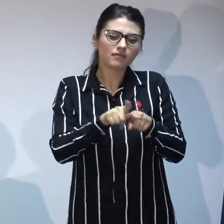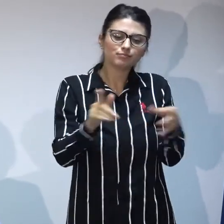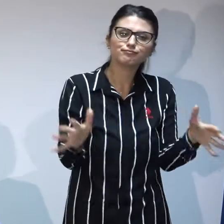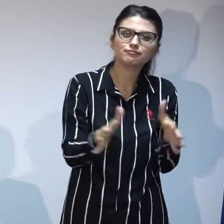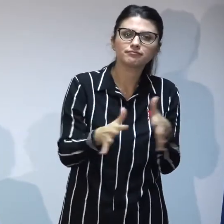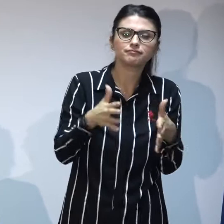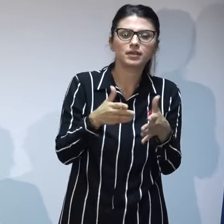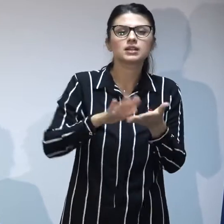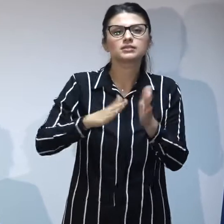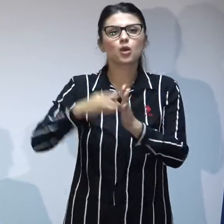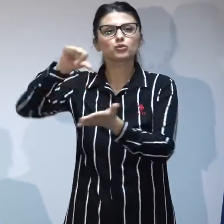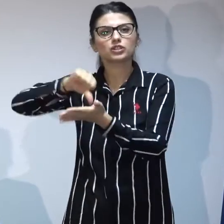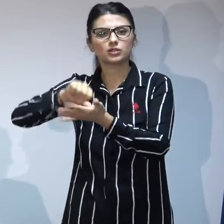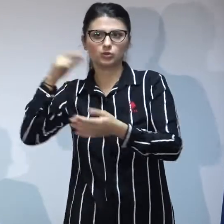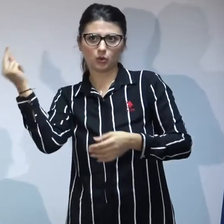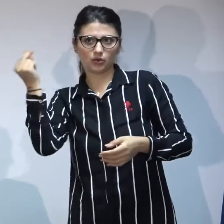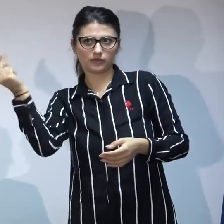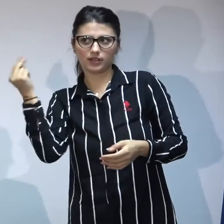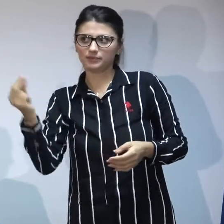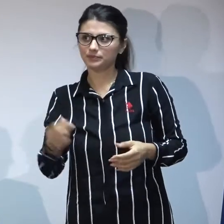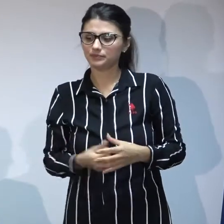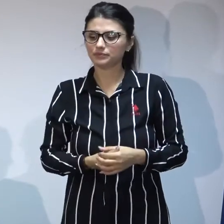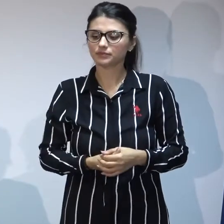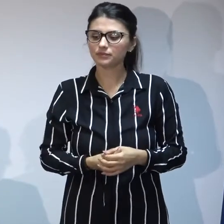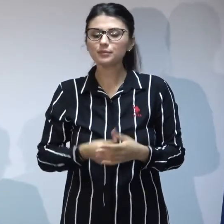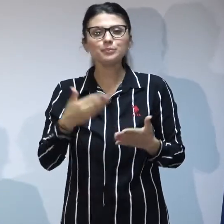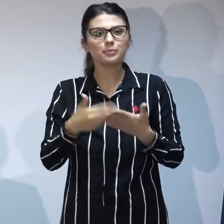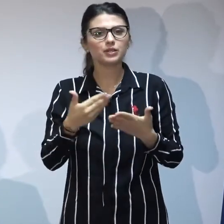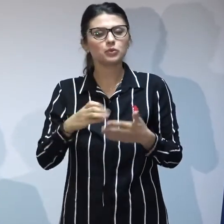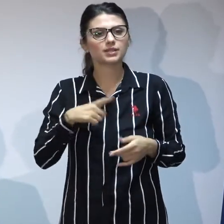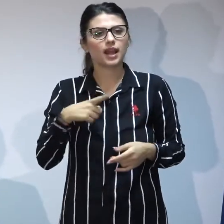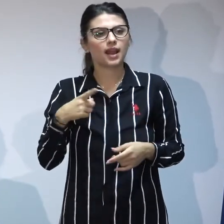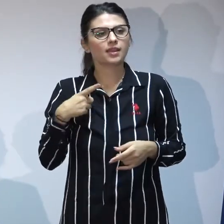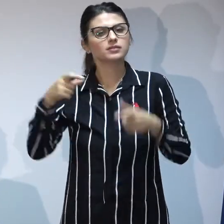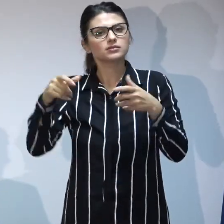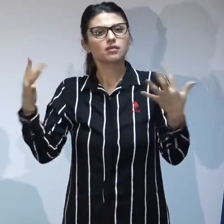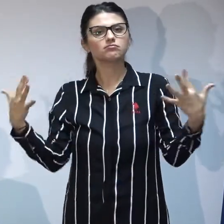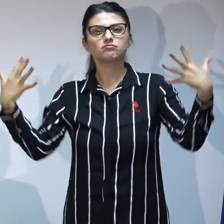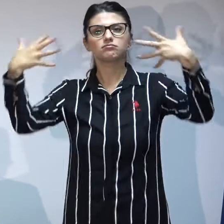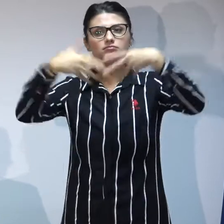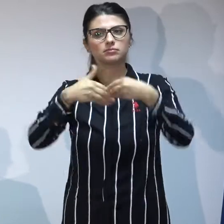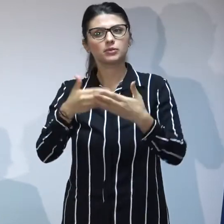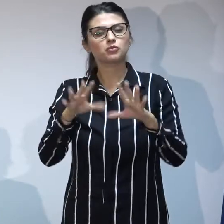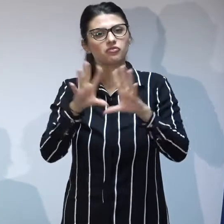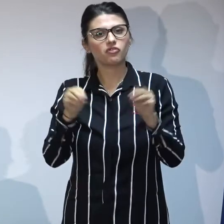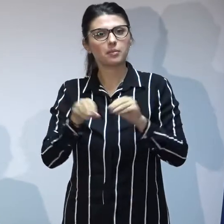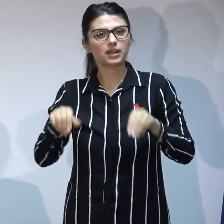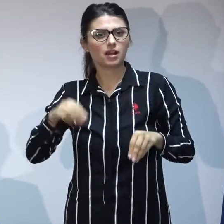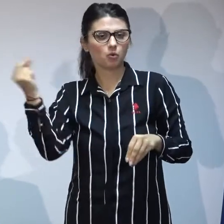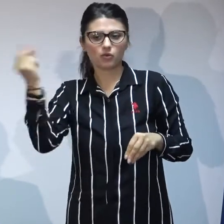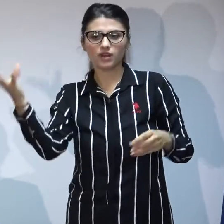centre de plasament. De asemenea, există înregistrate ca familie adoptatoare în România, în acest moment,